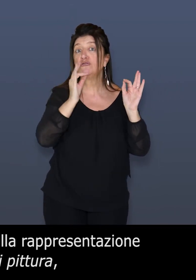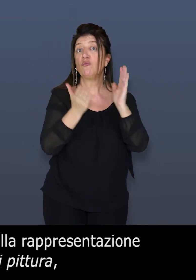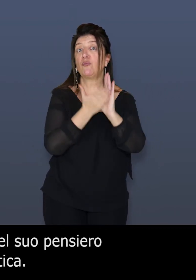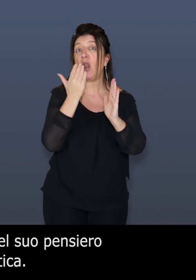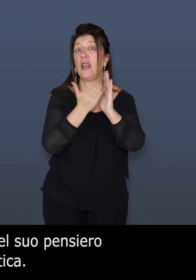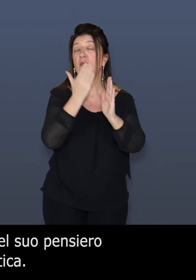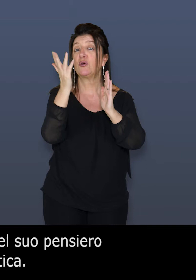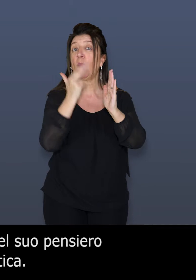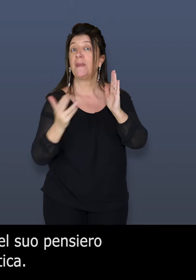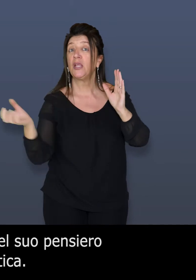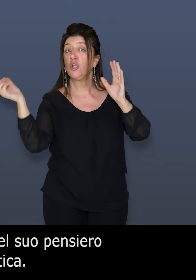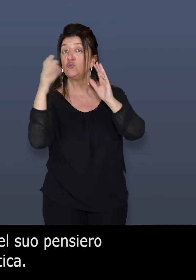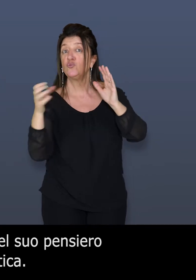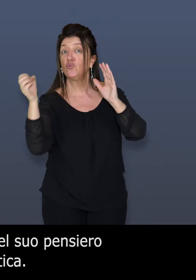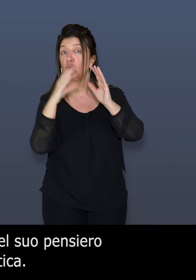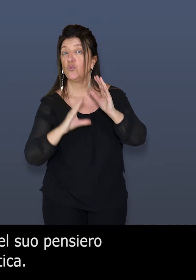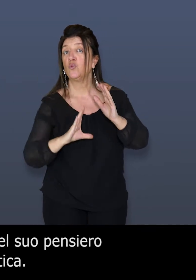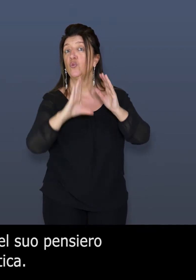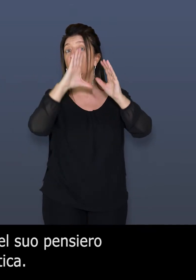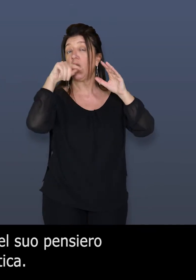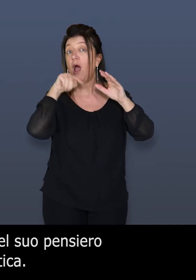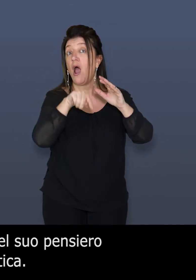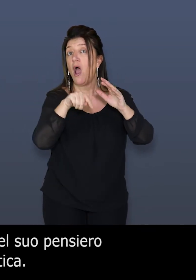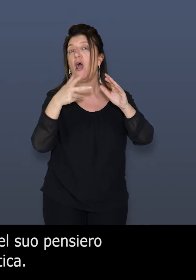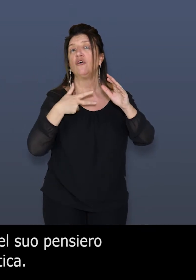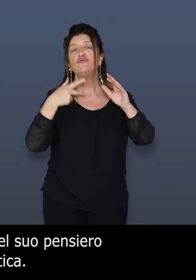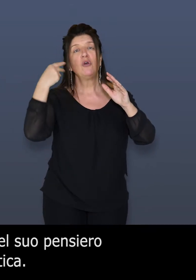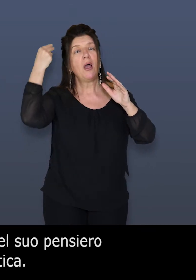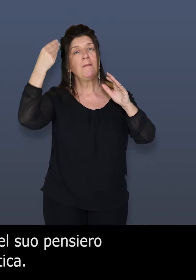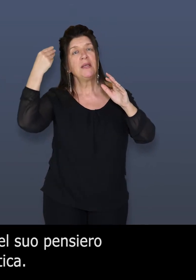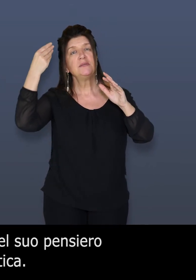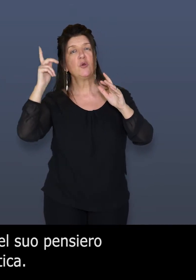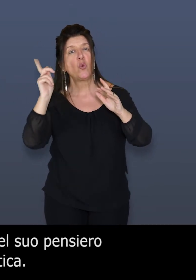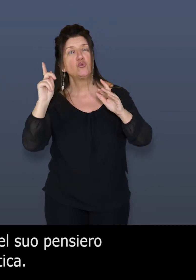dove confluiscono i temi del suo pensiero e della sua poetica.